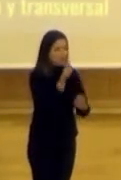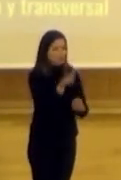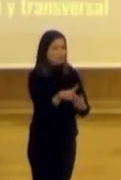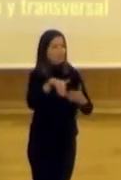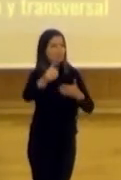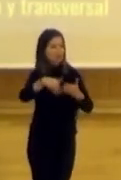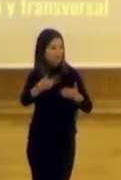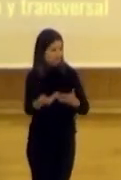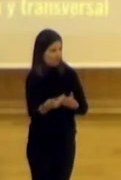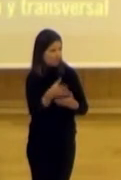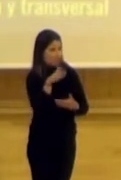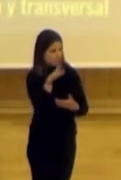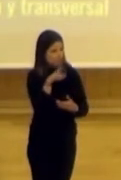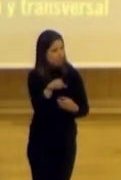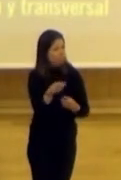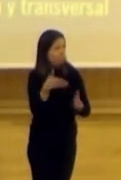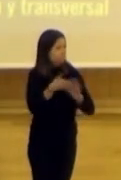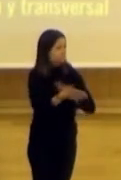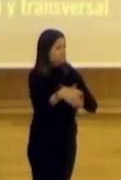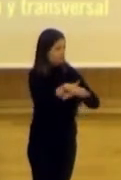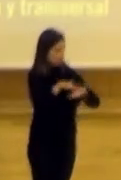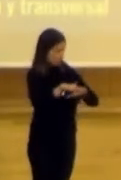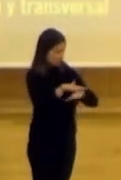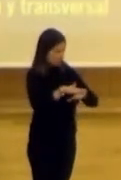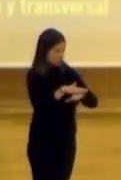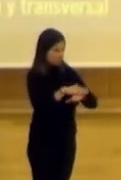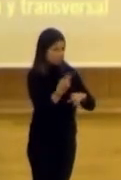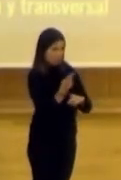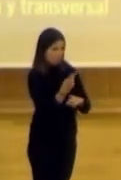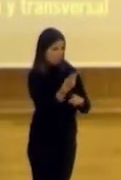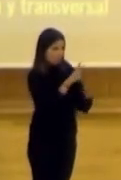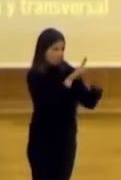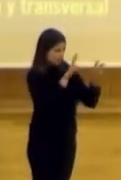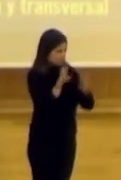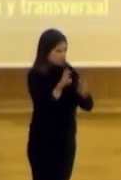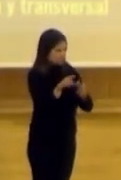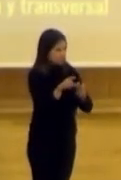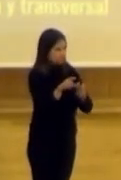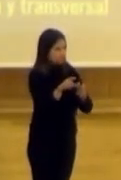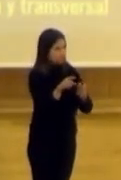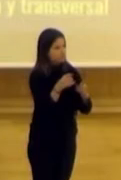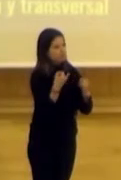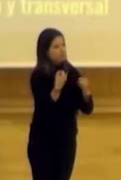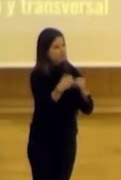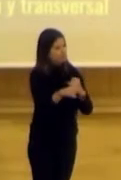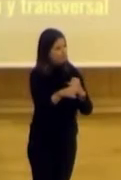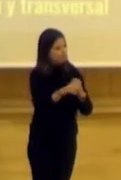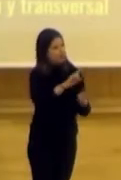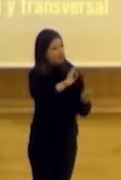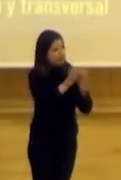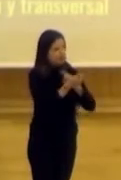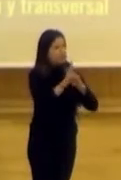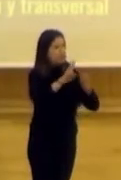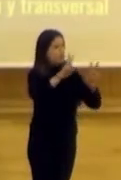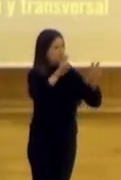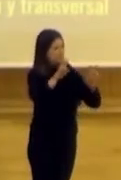fuera. De eso va la gobernanza. Entonces, estas dos cuestiones terminan reconduciéndose en otro nuevo tema,